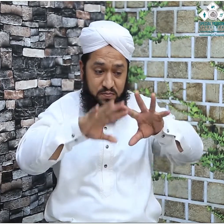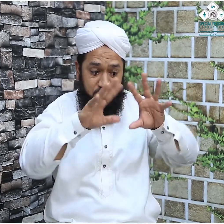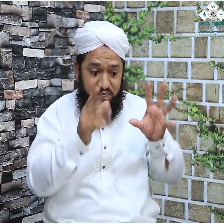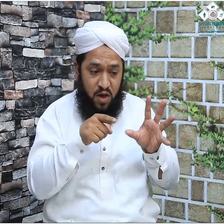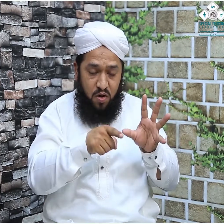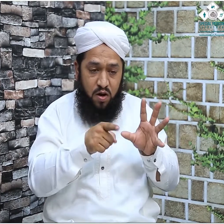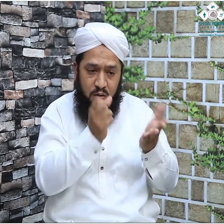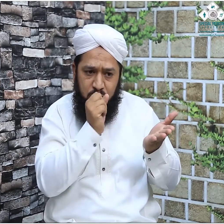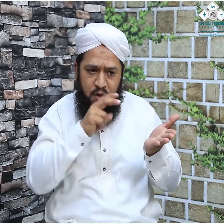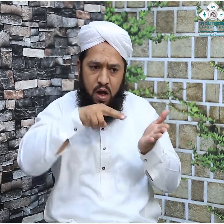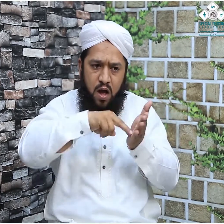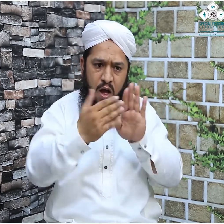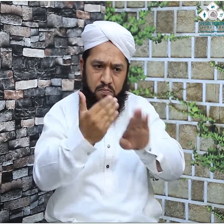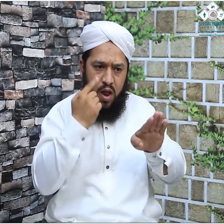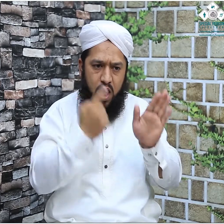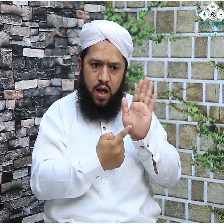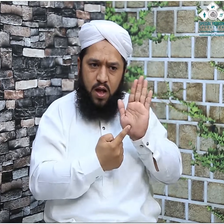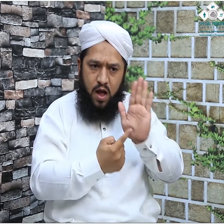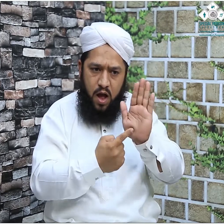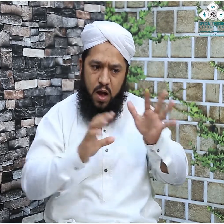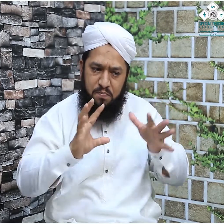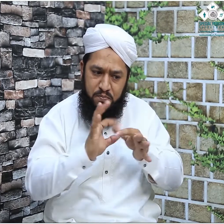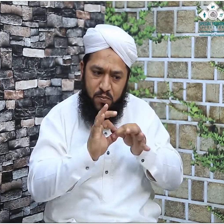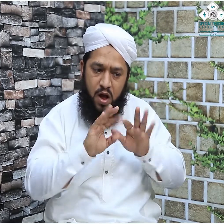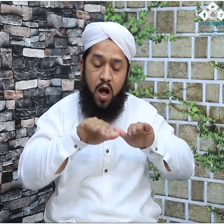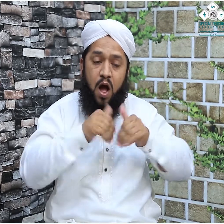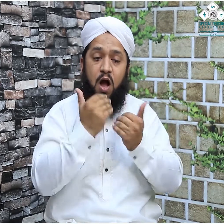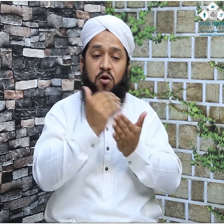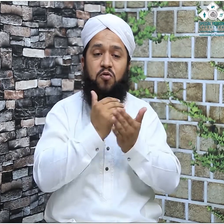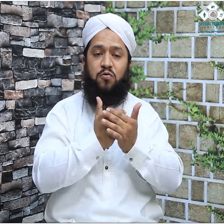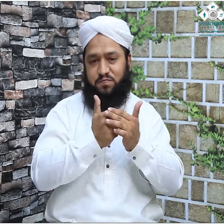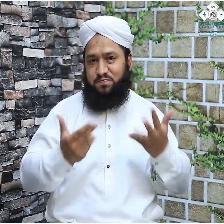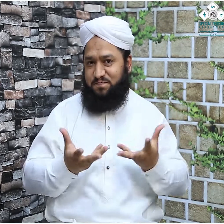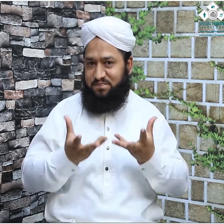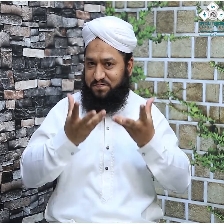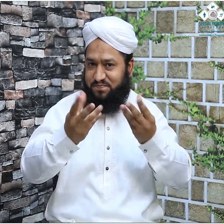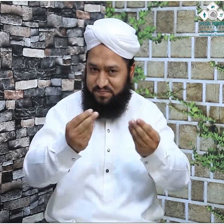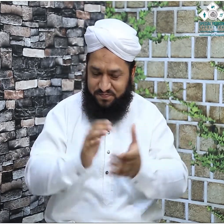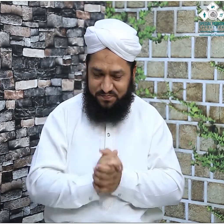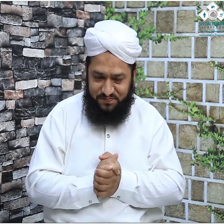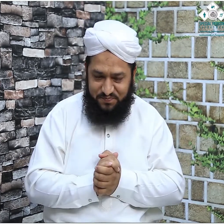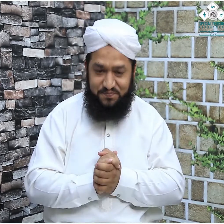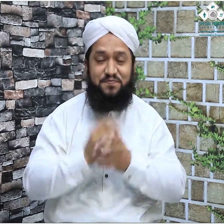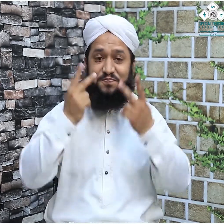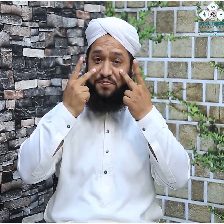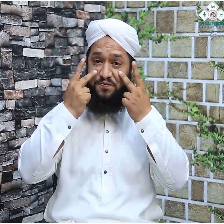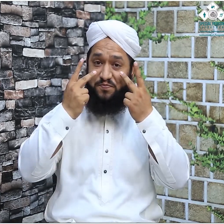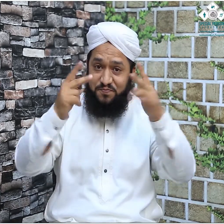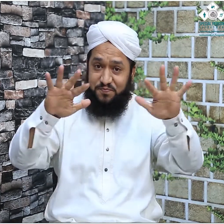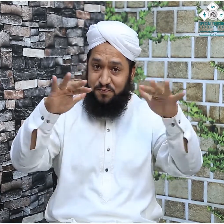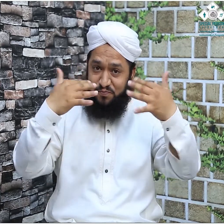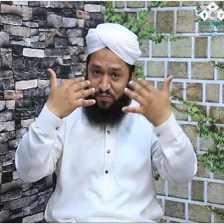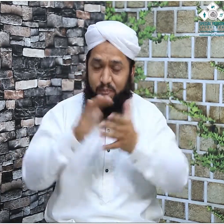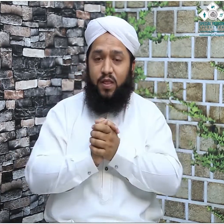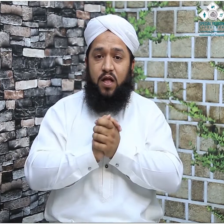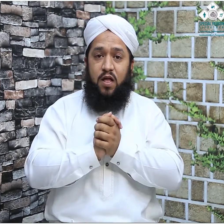کی نشانیوں میں سے ایک نشانی حجرِ اسوت سے متعلق کیا ہے وہ بھی آپ کو بتائیں گے ناظرین حجرِ اسوت عربی زبان کے دو